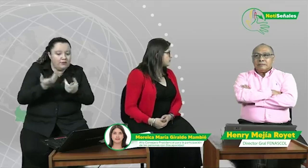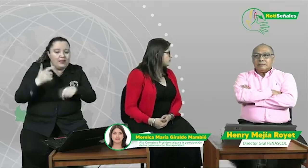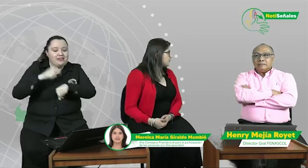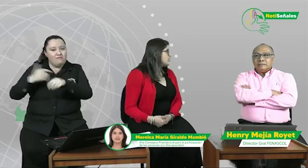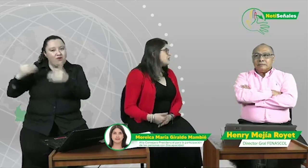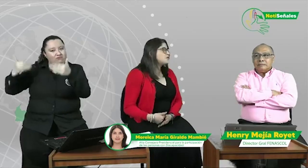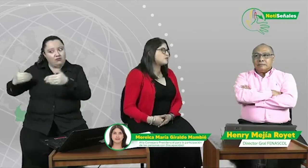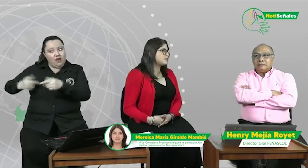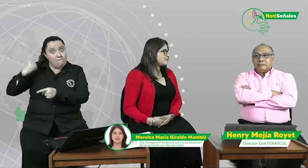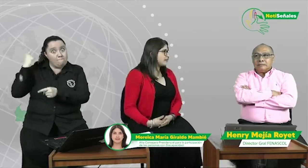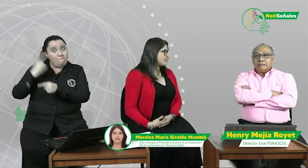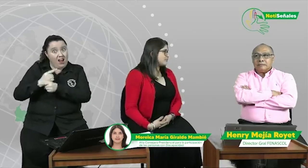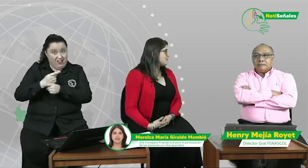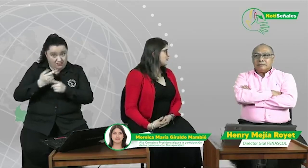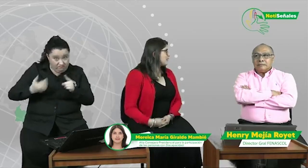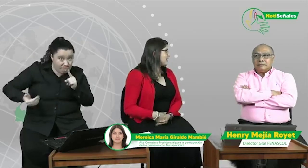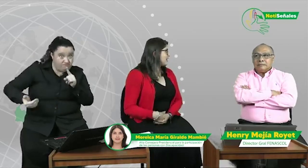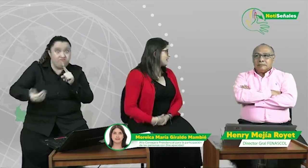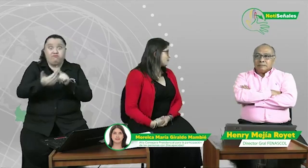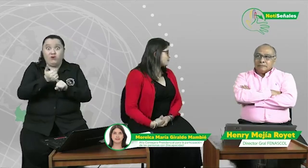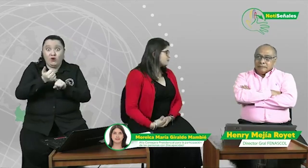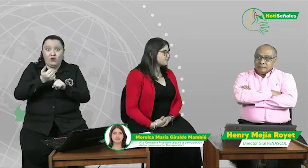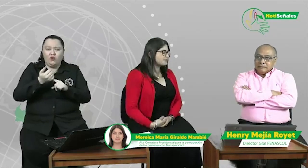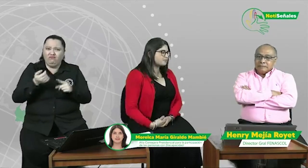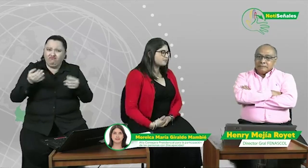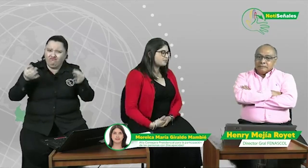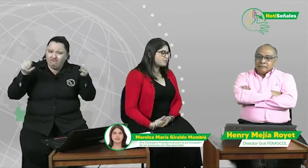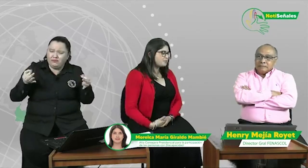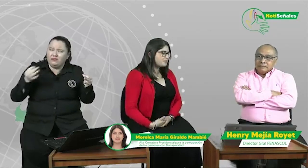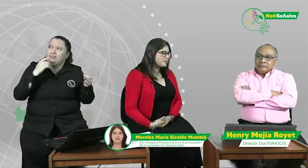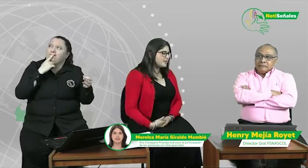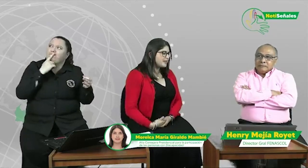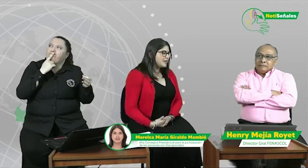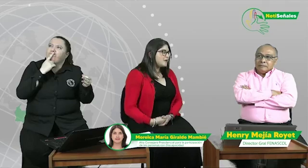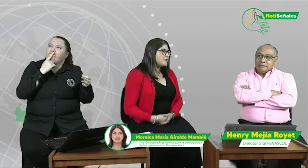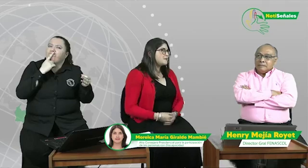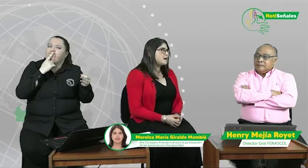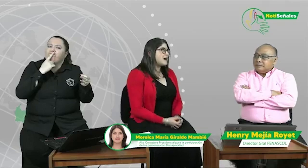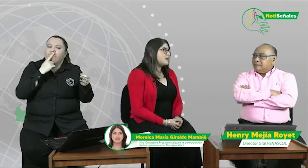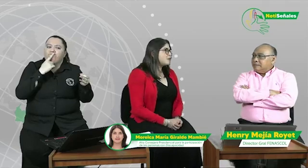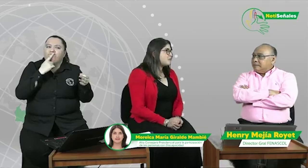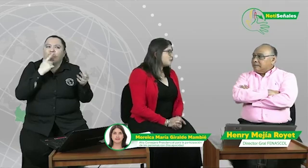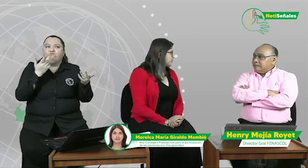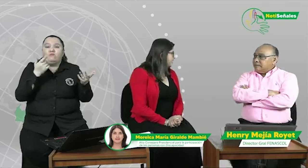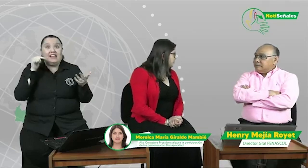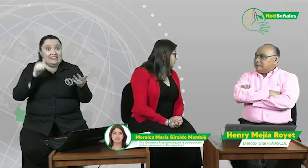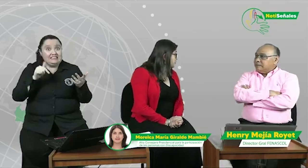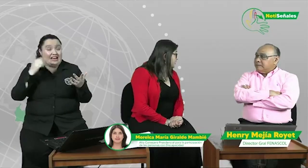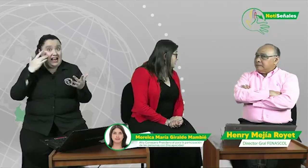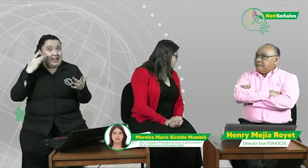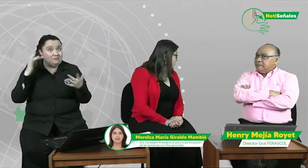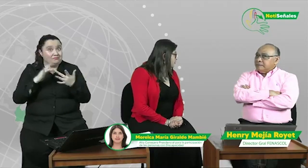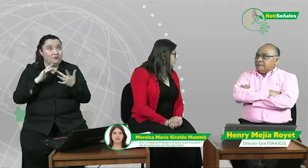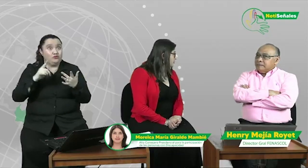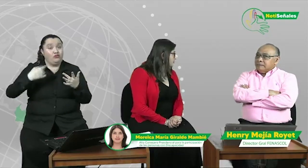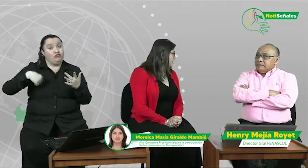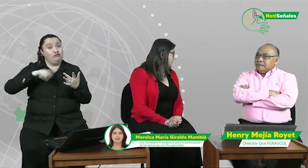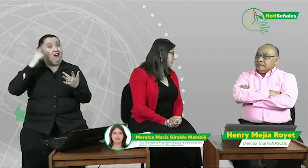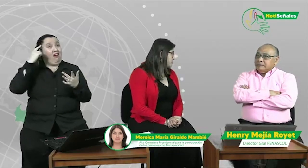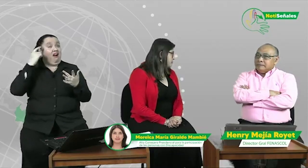no siempre ha sido algo por lo que nos reconocemos en el sector público.